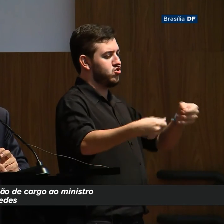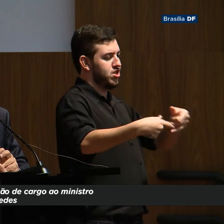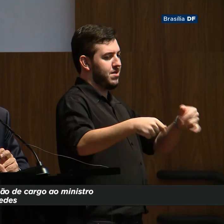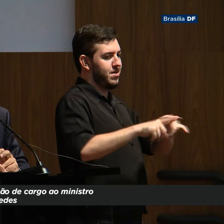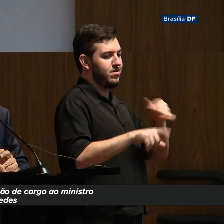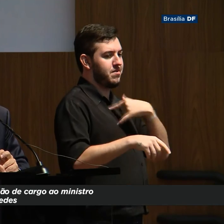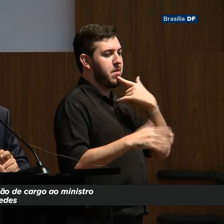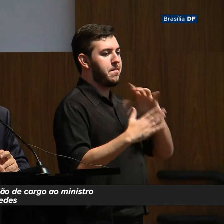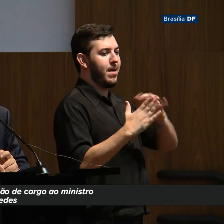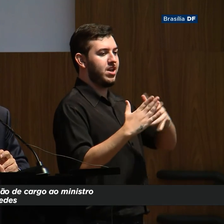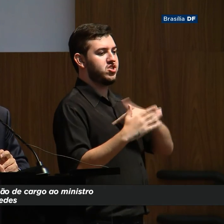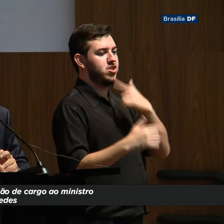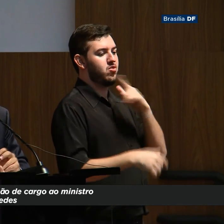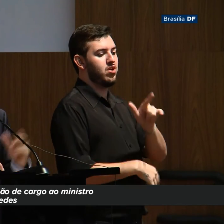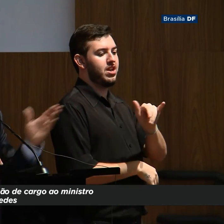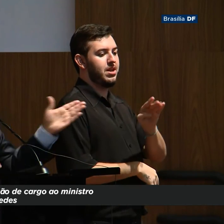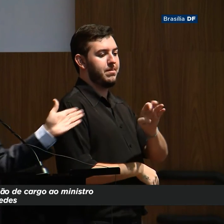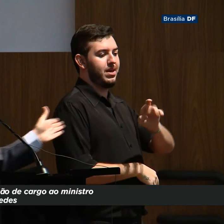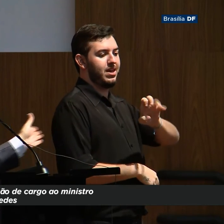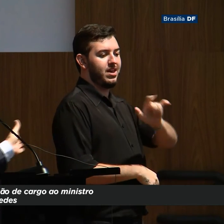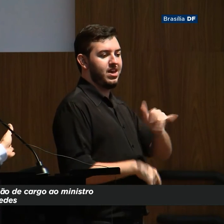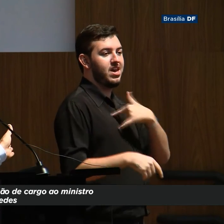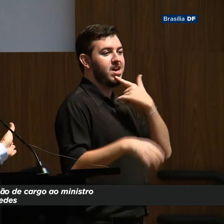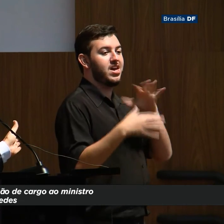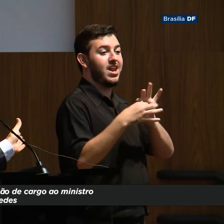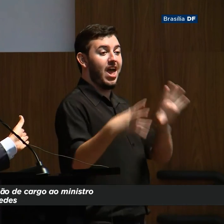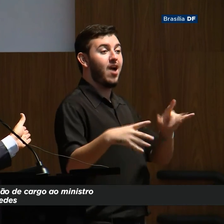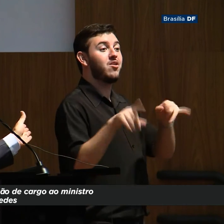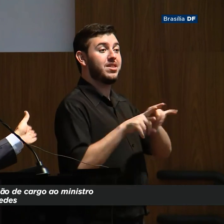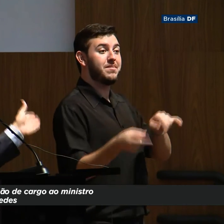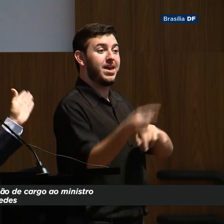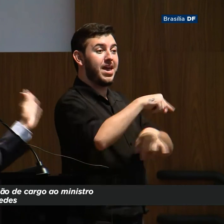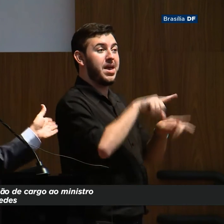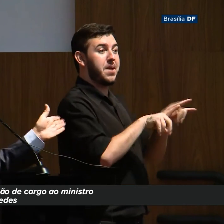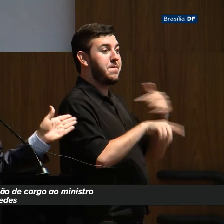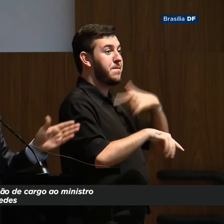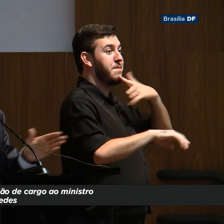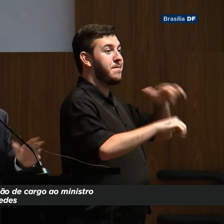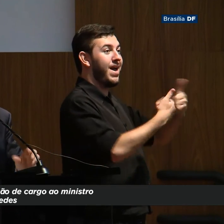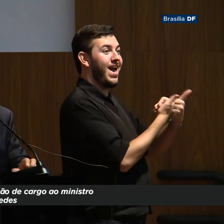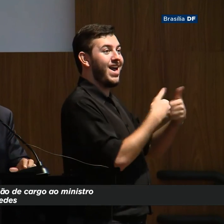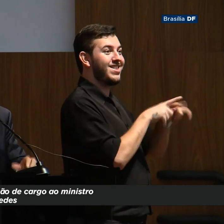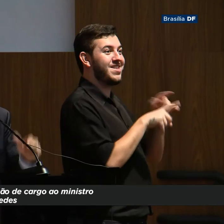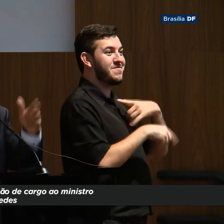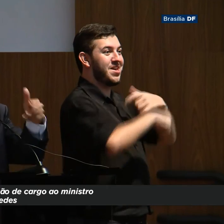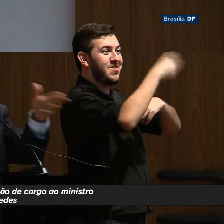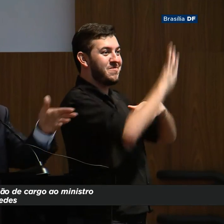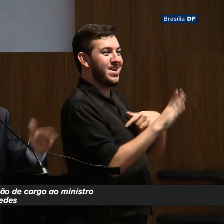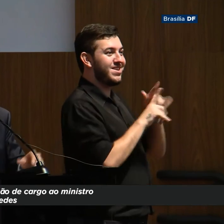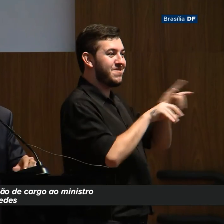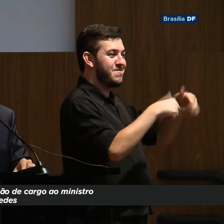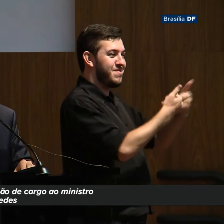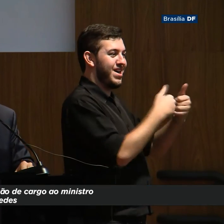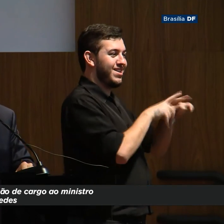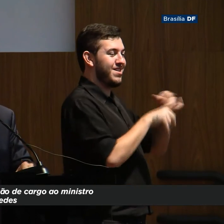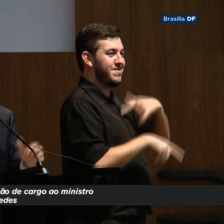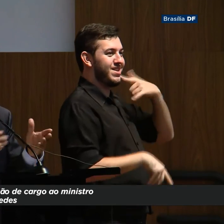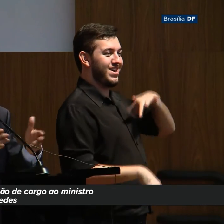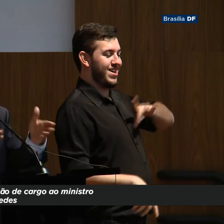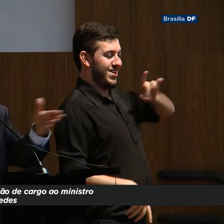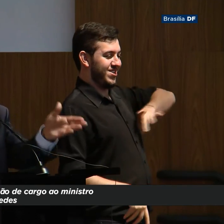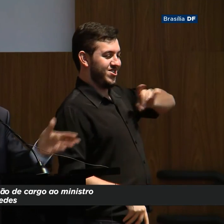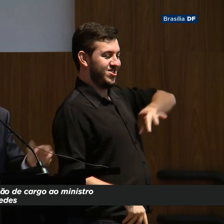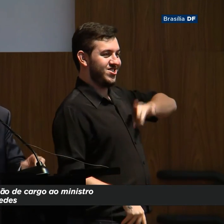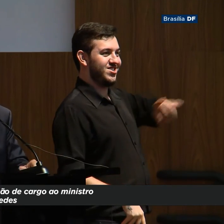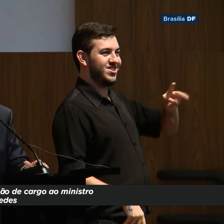foi o Partido Liberal, a mesma coisa aconteceu aqui no Chile, aqui perto, que foi reconstruído pelos Chicago Boys, à época, eu